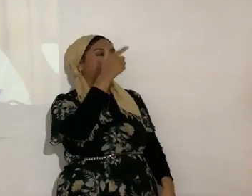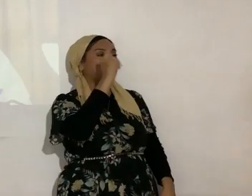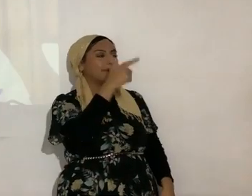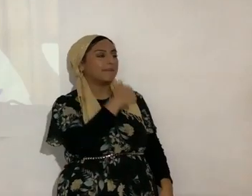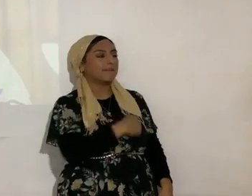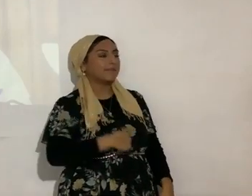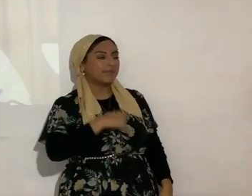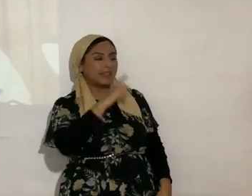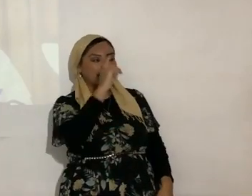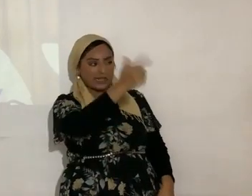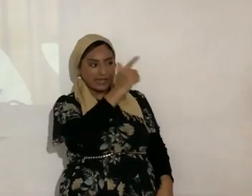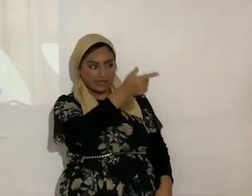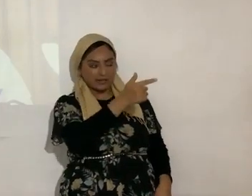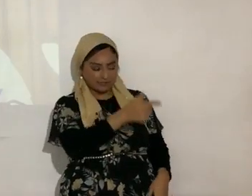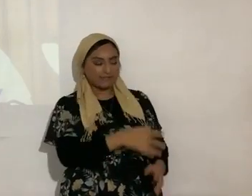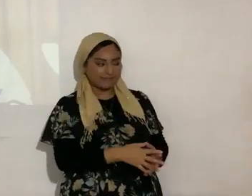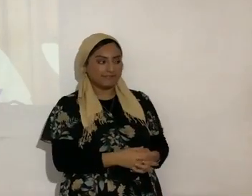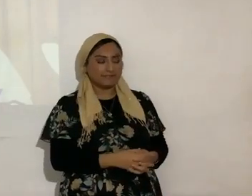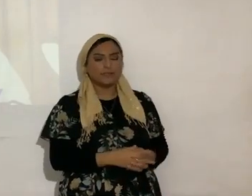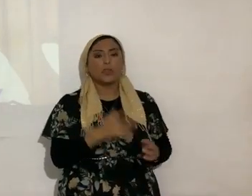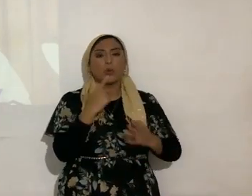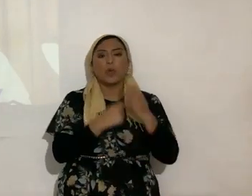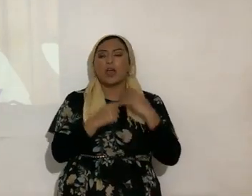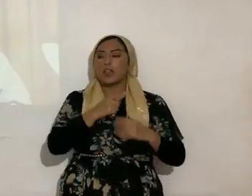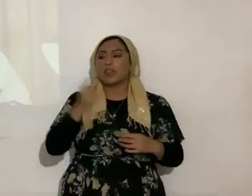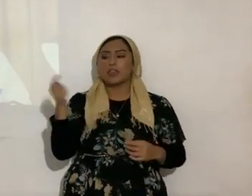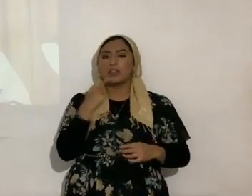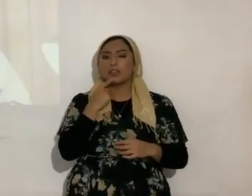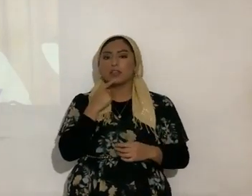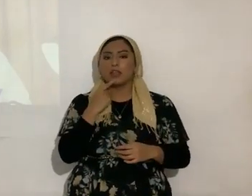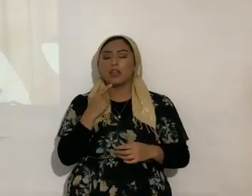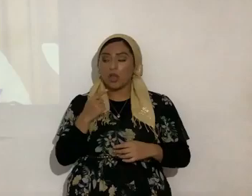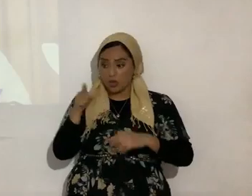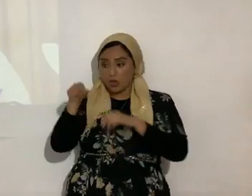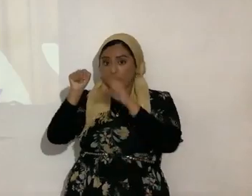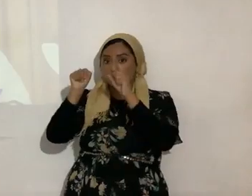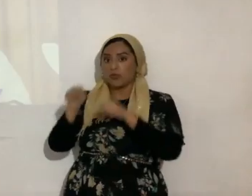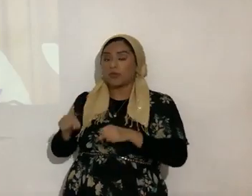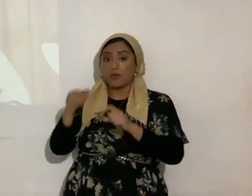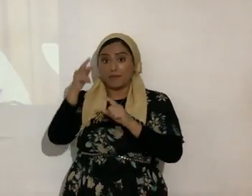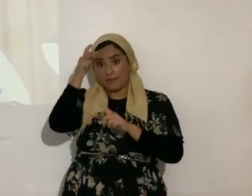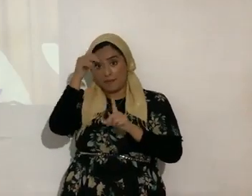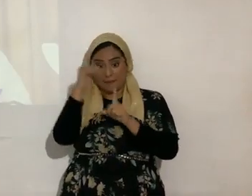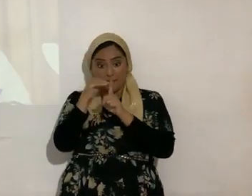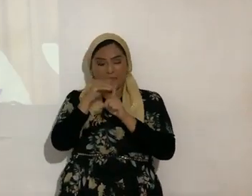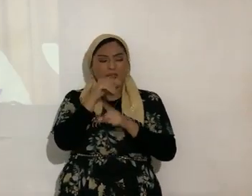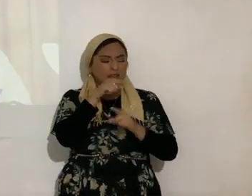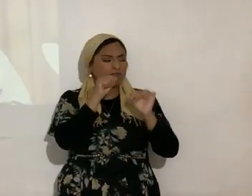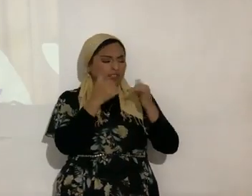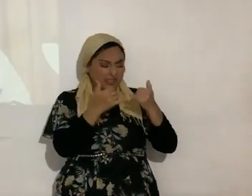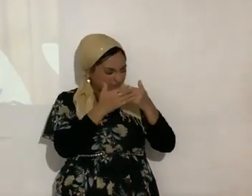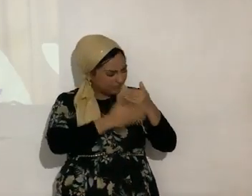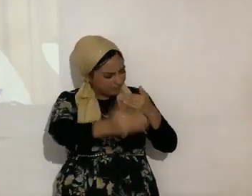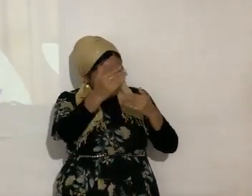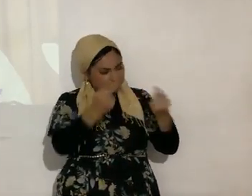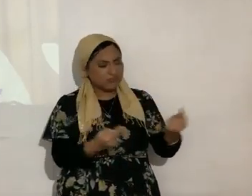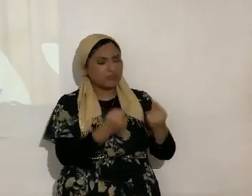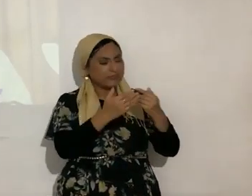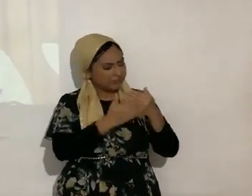intenciones, pero después, ¿qué están diciendo en su? Puedes seguir pecando y después te arrepientes y de todas maneras te vas a salvar,